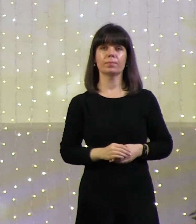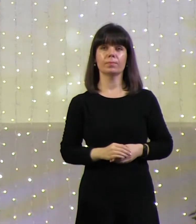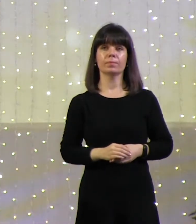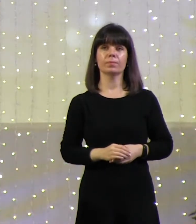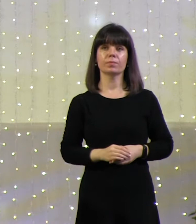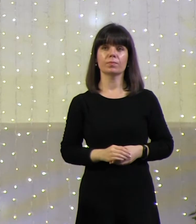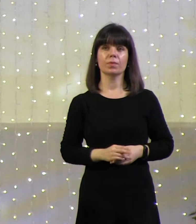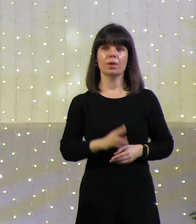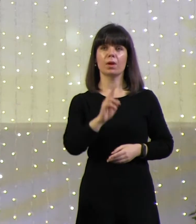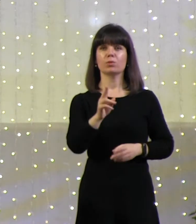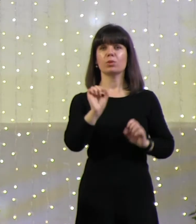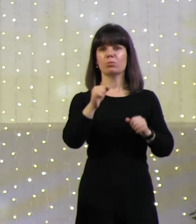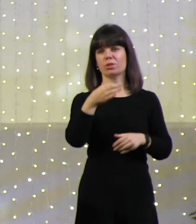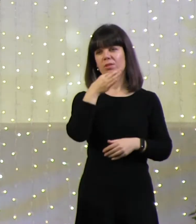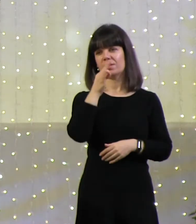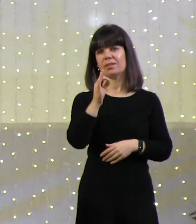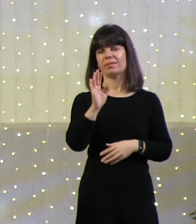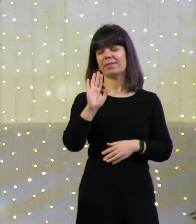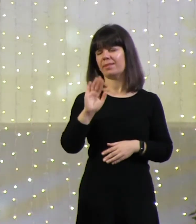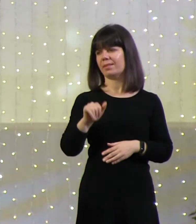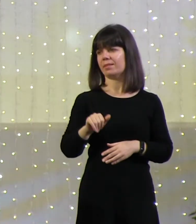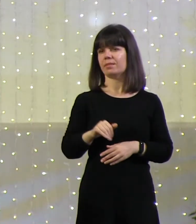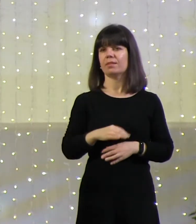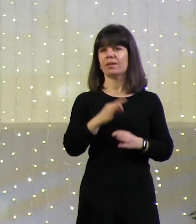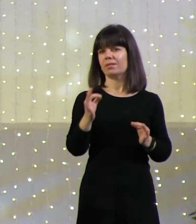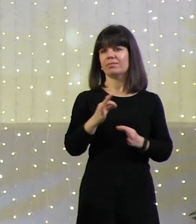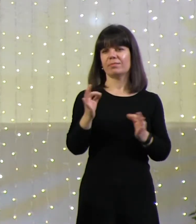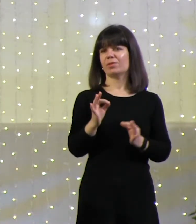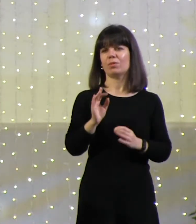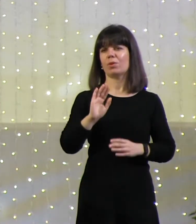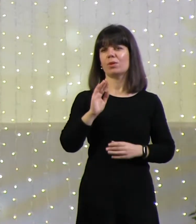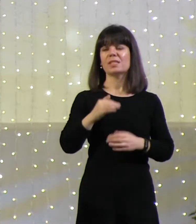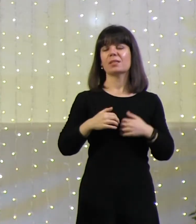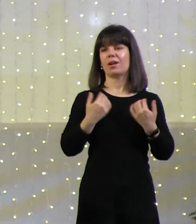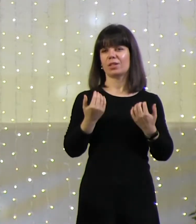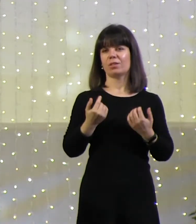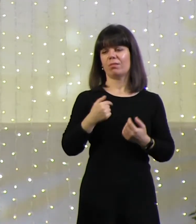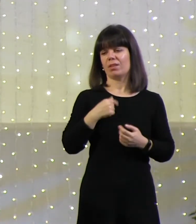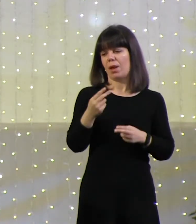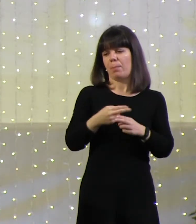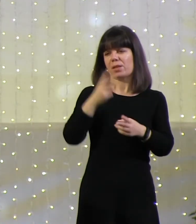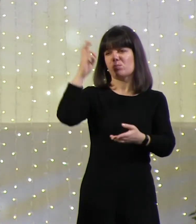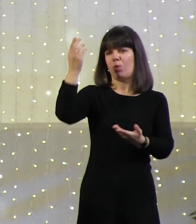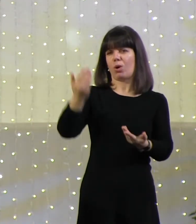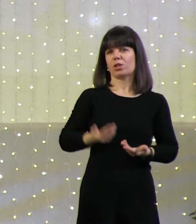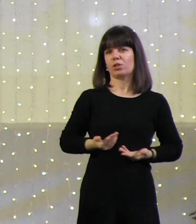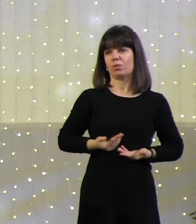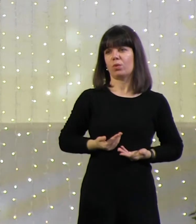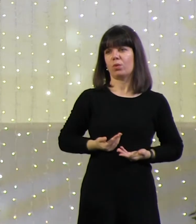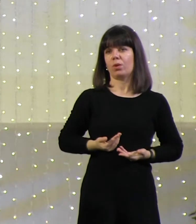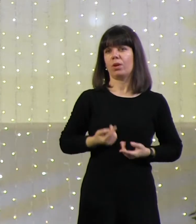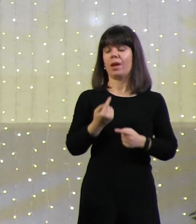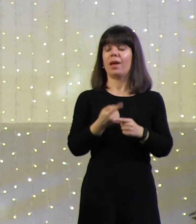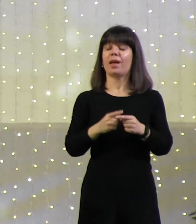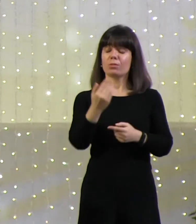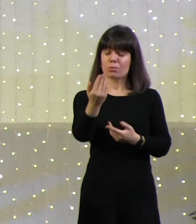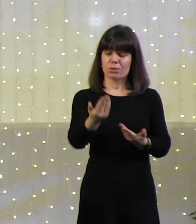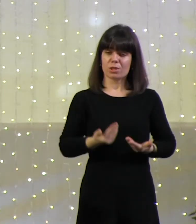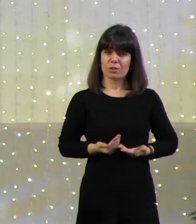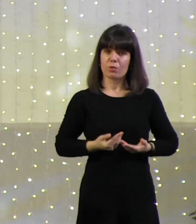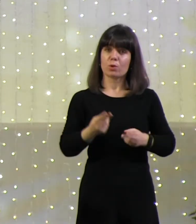И кто-то может сказать, ха, ничего тут такого нет, я без Бога живу. Это ты живешь без Бога.